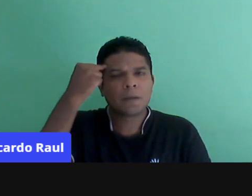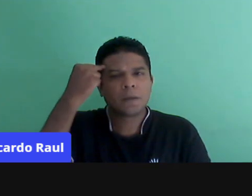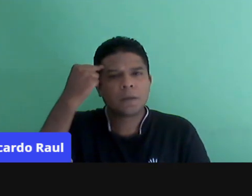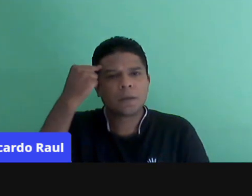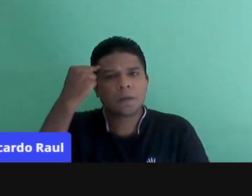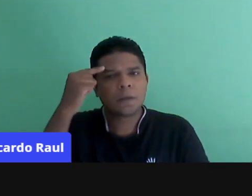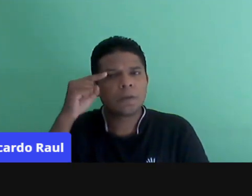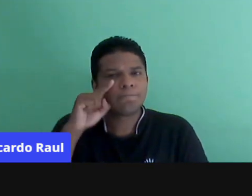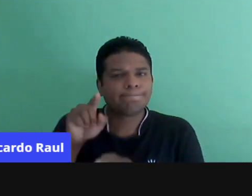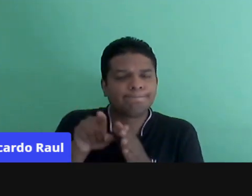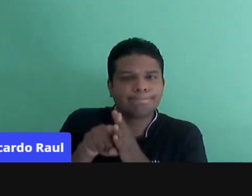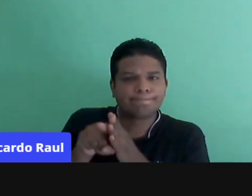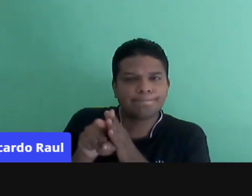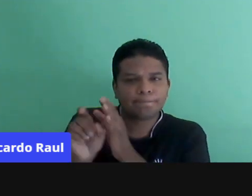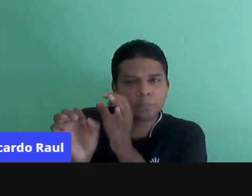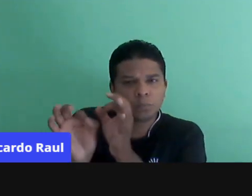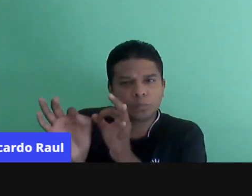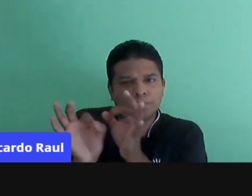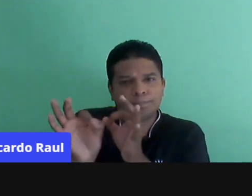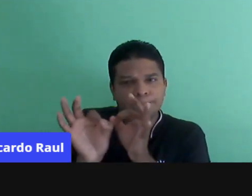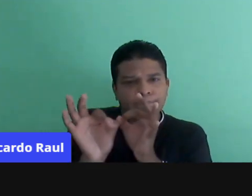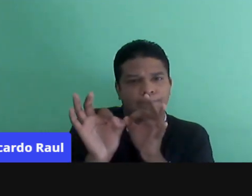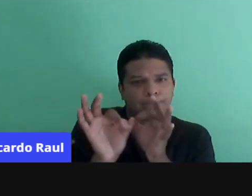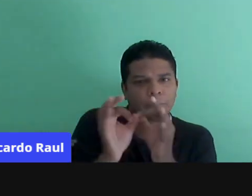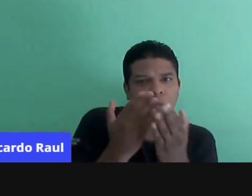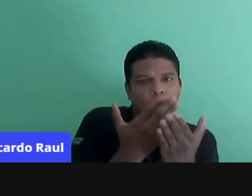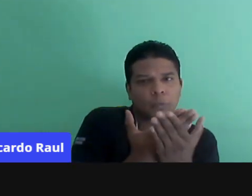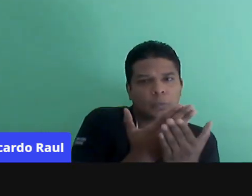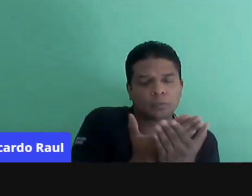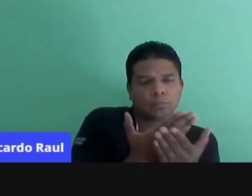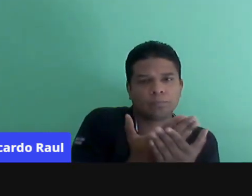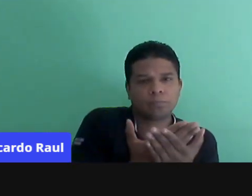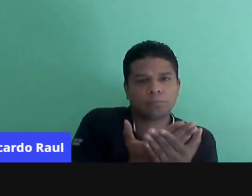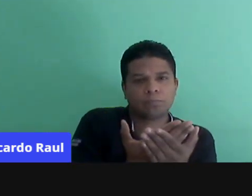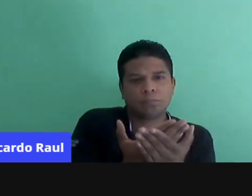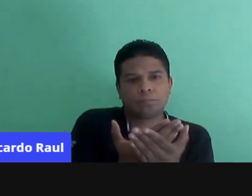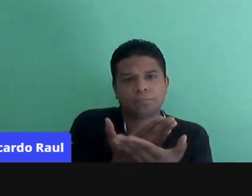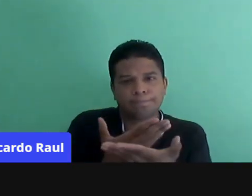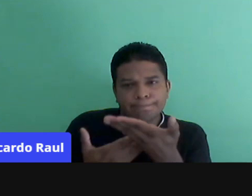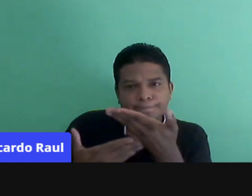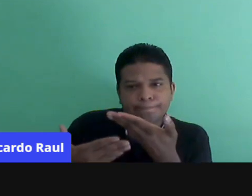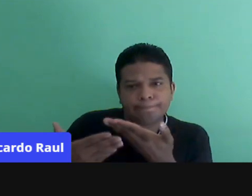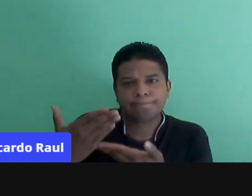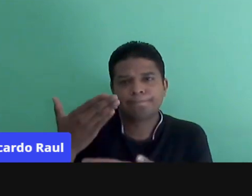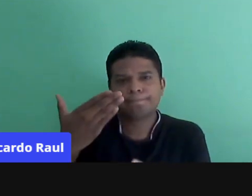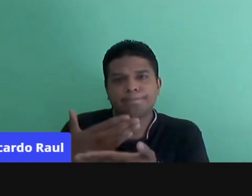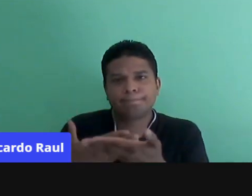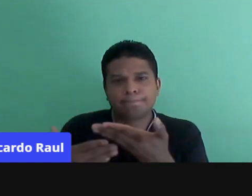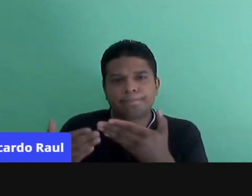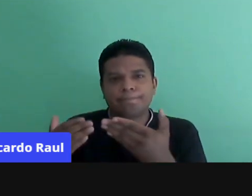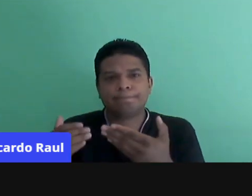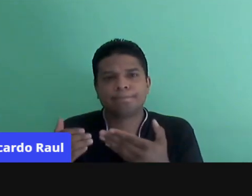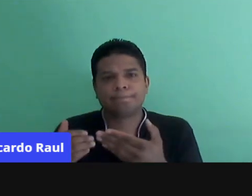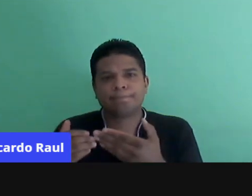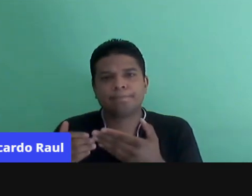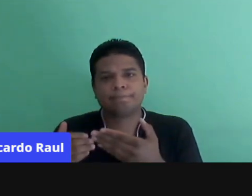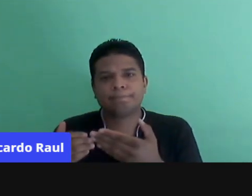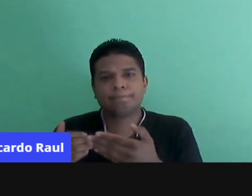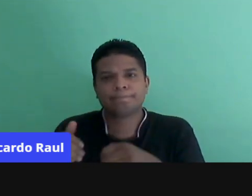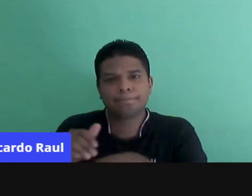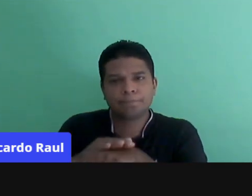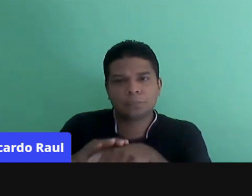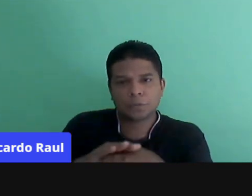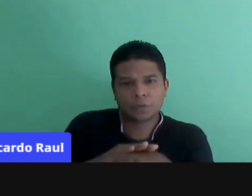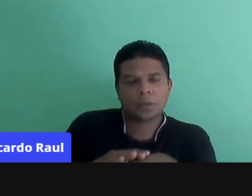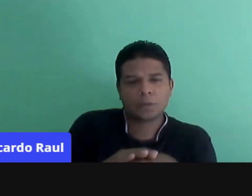Como eu devo organizar as minhas aulas para que esse diálogo aconteça? Nós temos um autor